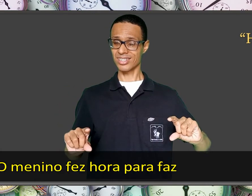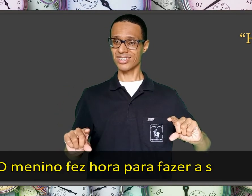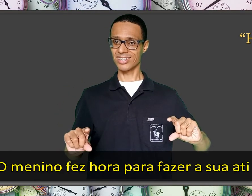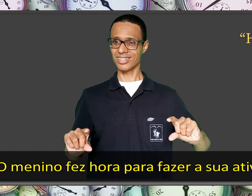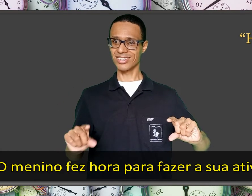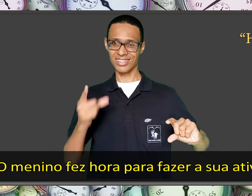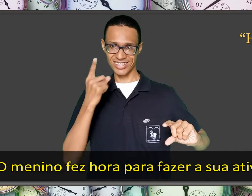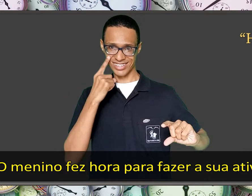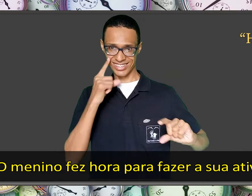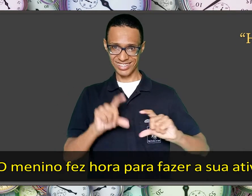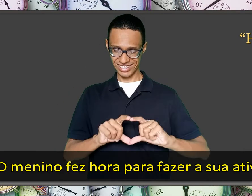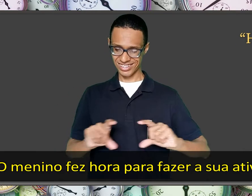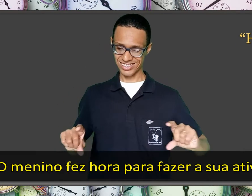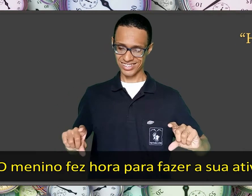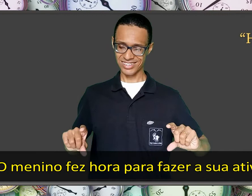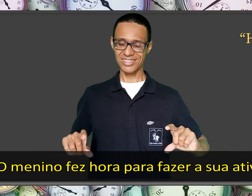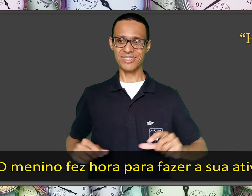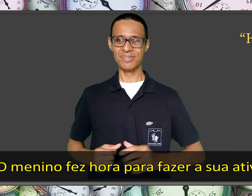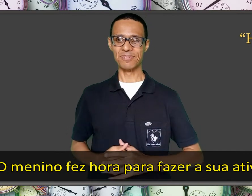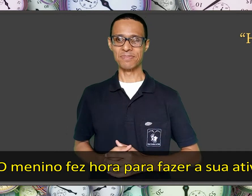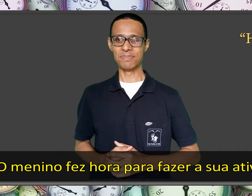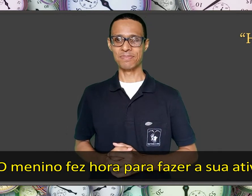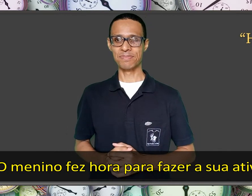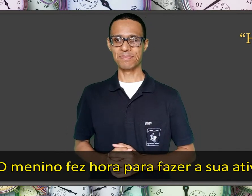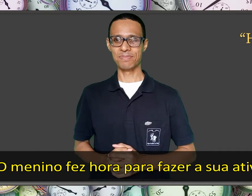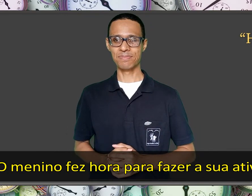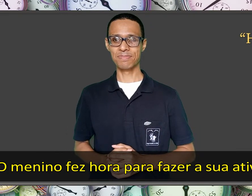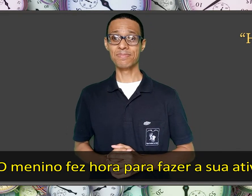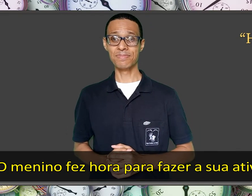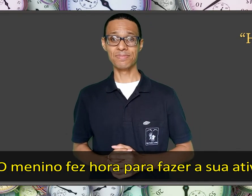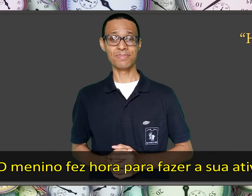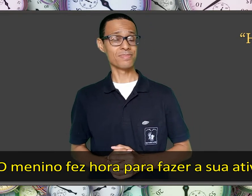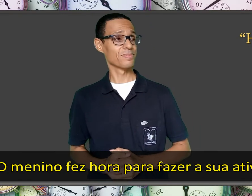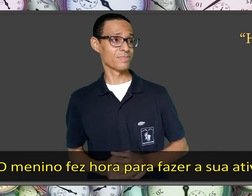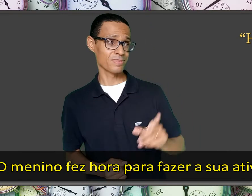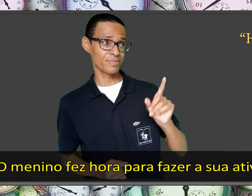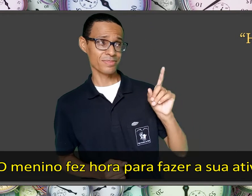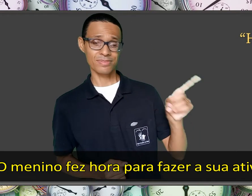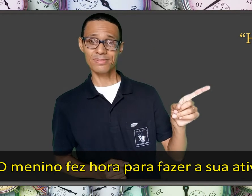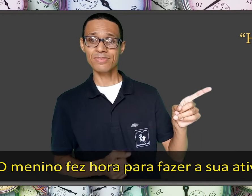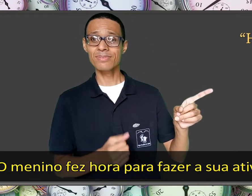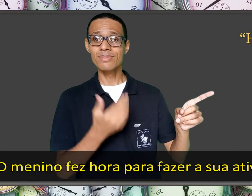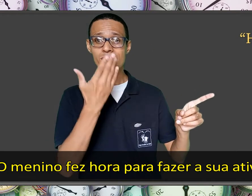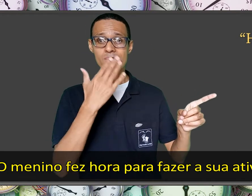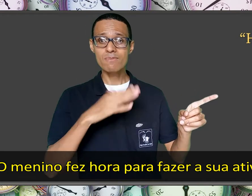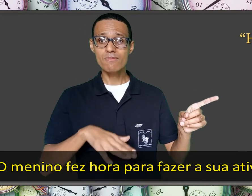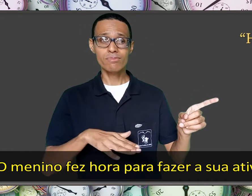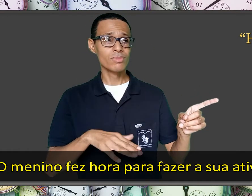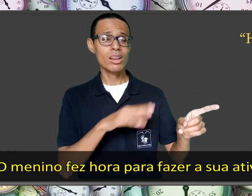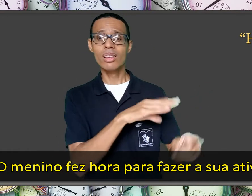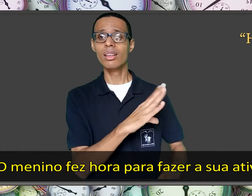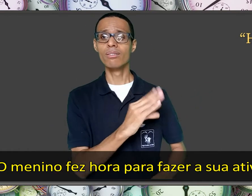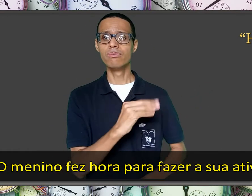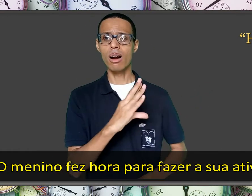enrolar. A frase é O menino estava fazendo hora para terminar a sua atividade.